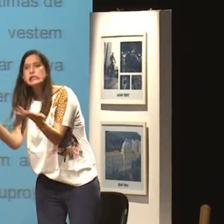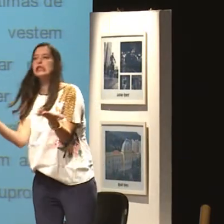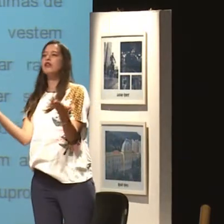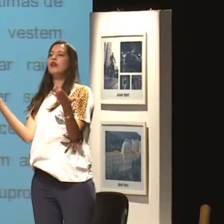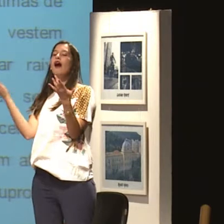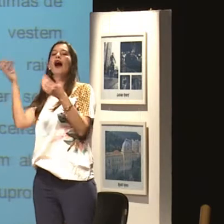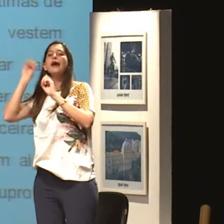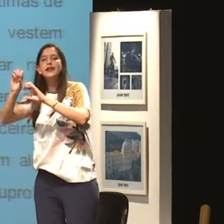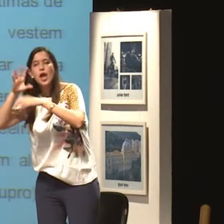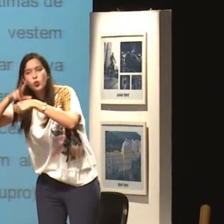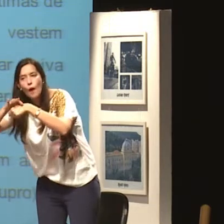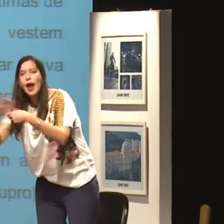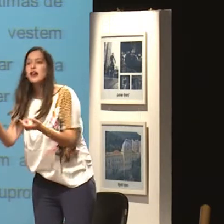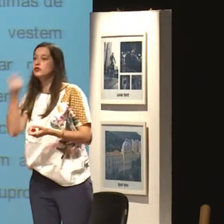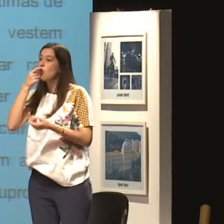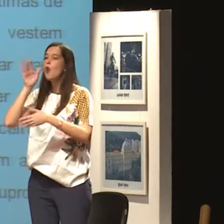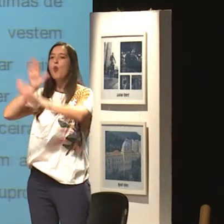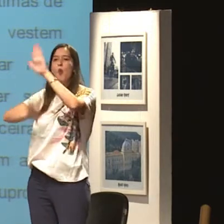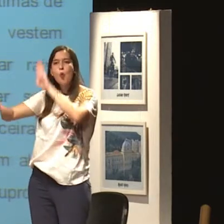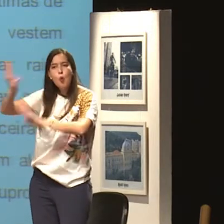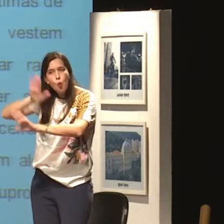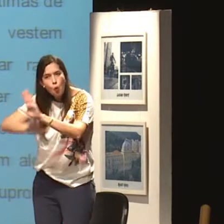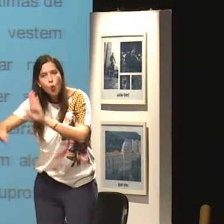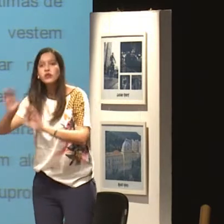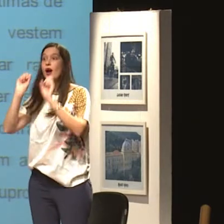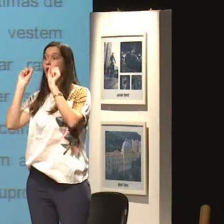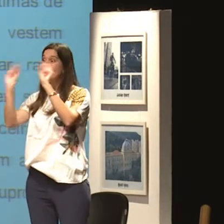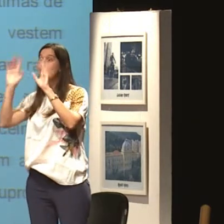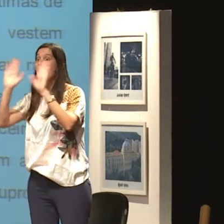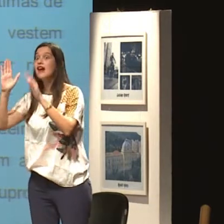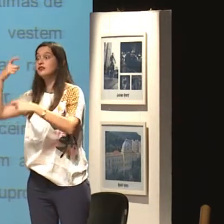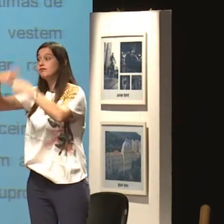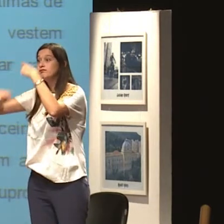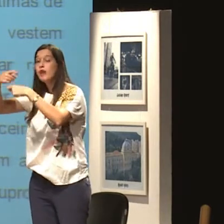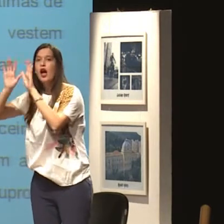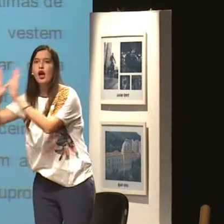Os professores ensinar a importância do uso do preservativo por questões de doença,